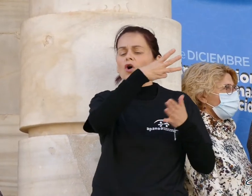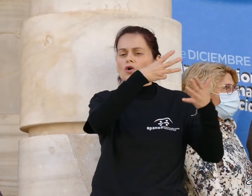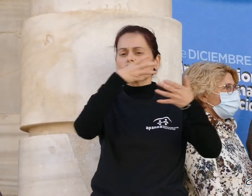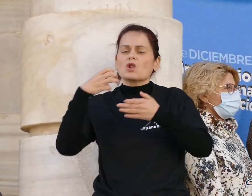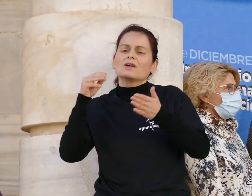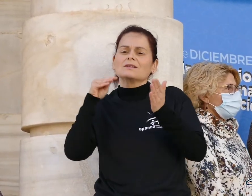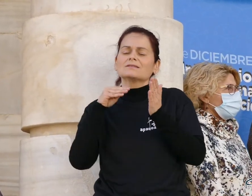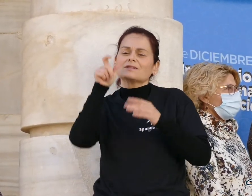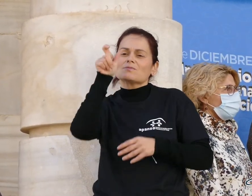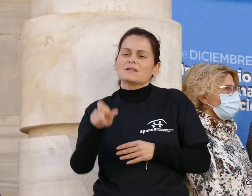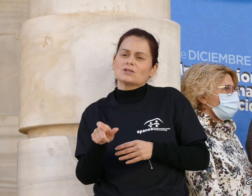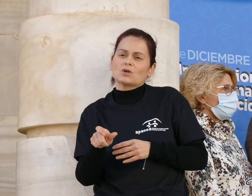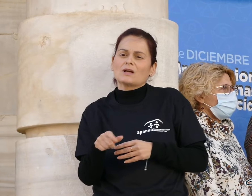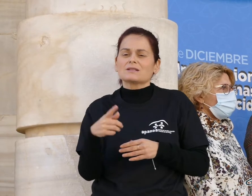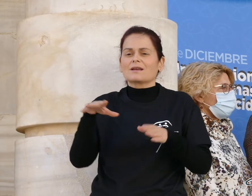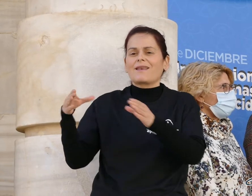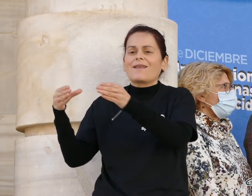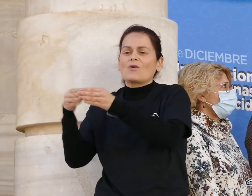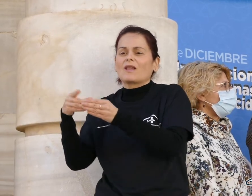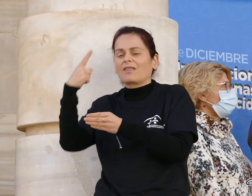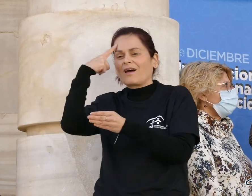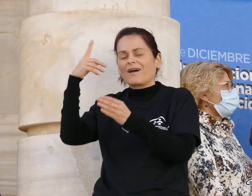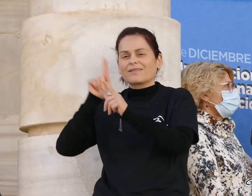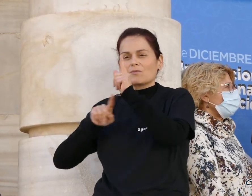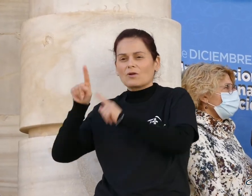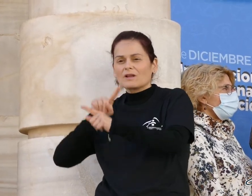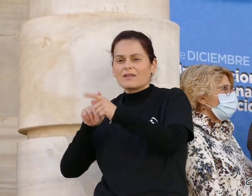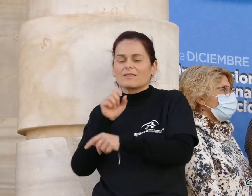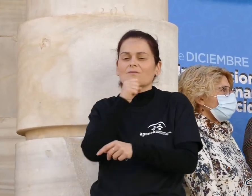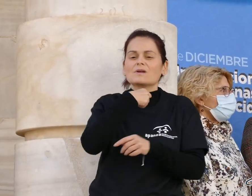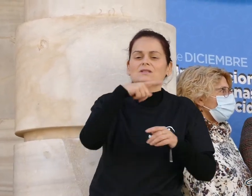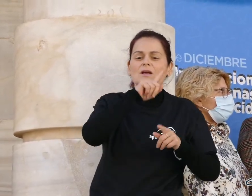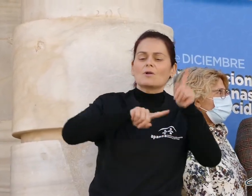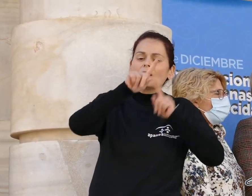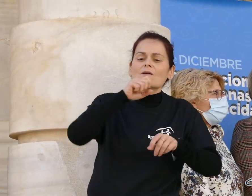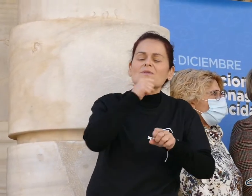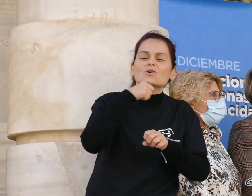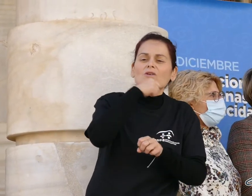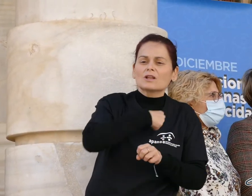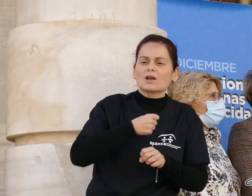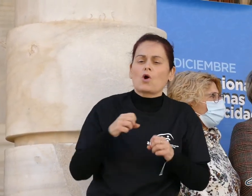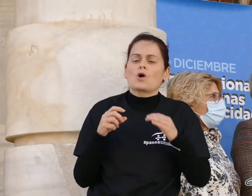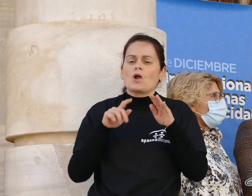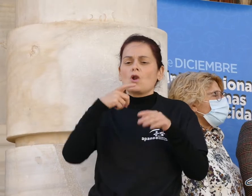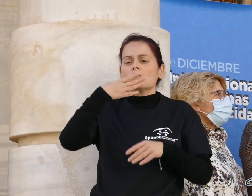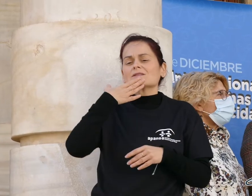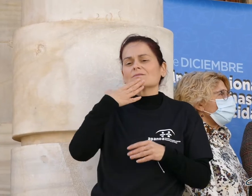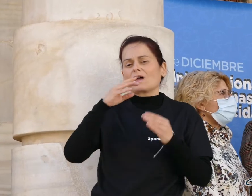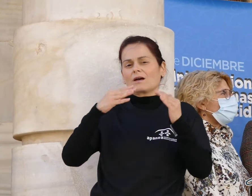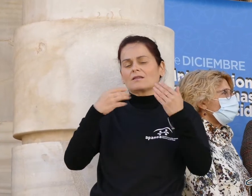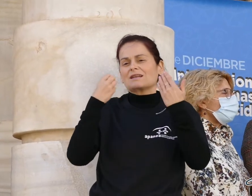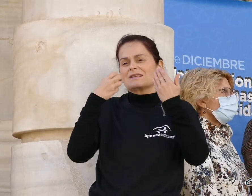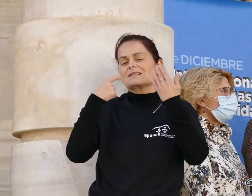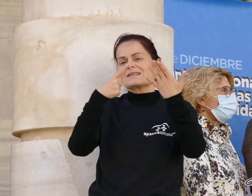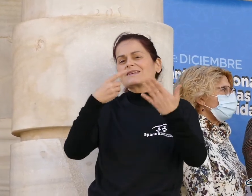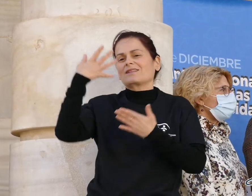por deterioro cognitivo. En una población de más de 350.000 personas mayores de 65 años en el